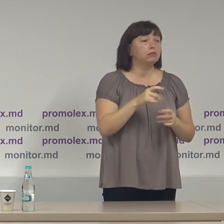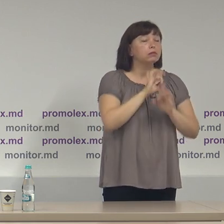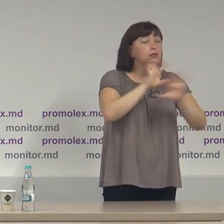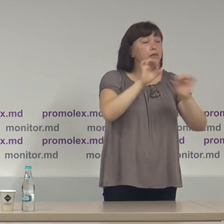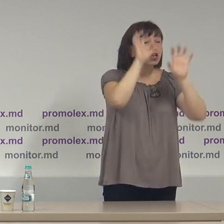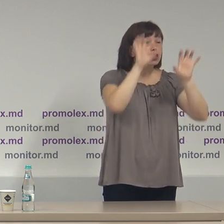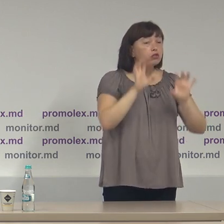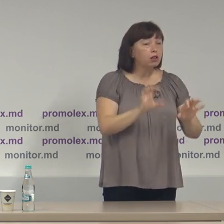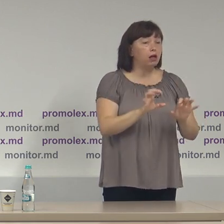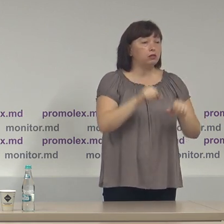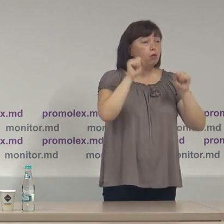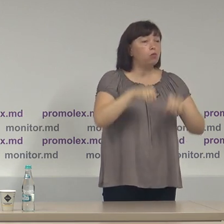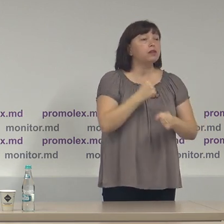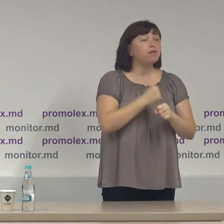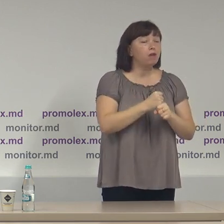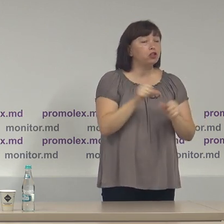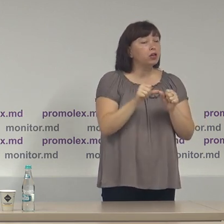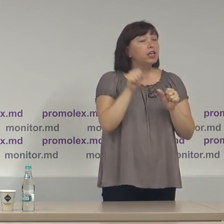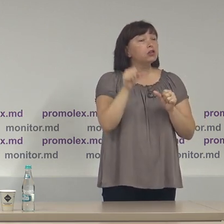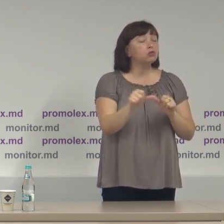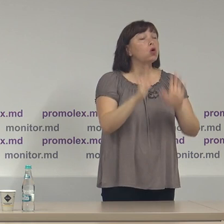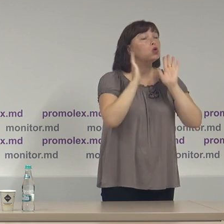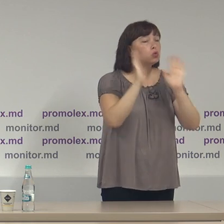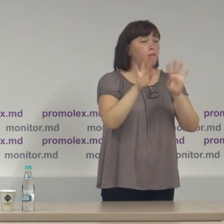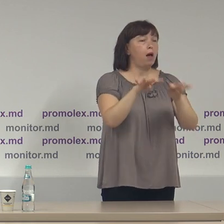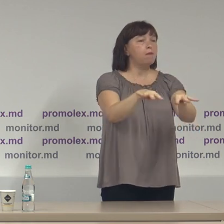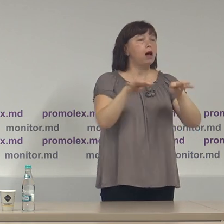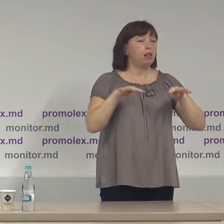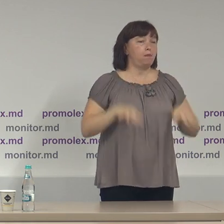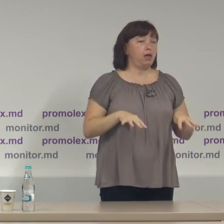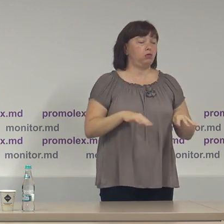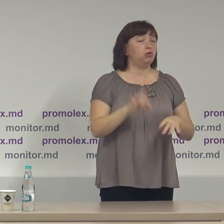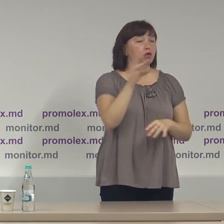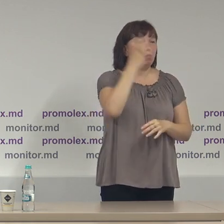legislației o poate face exclusiv Parlamentul Republicii Moldova.